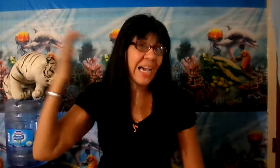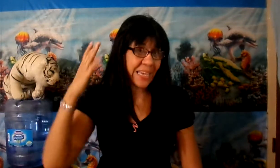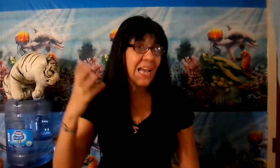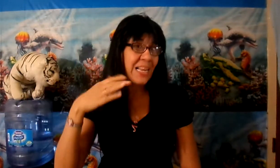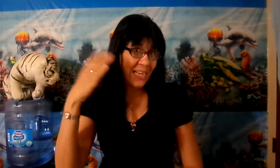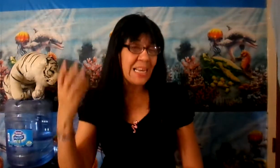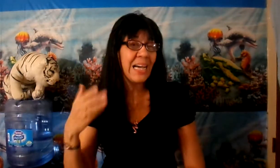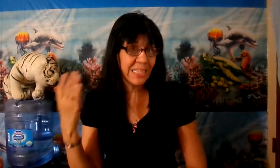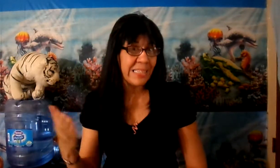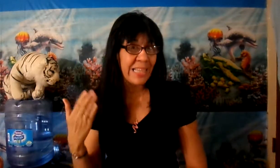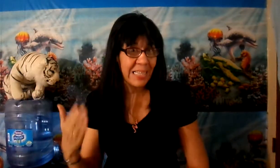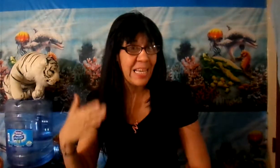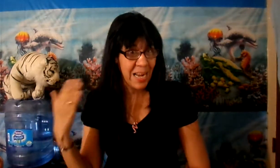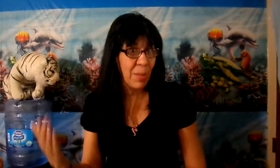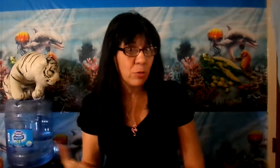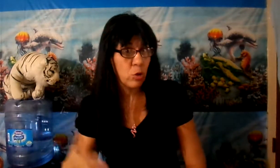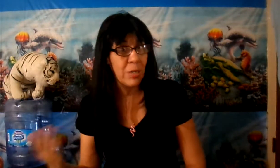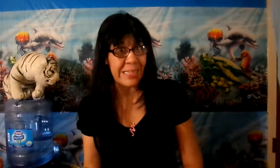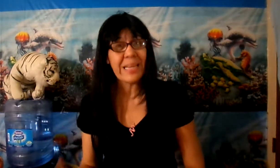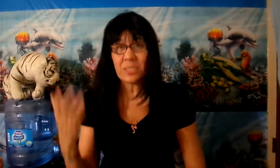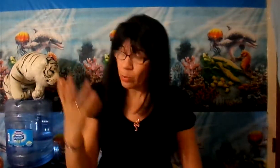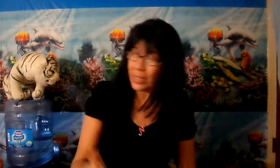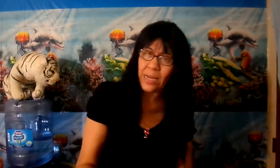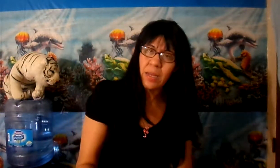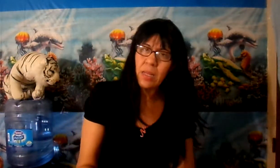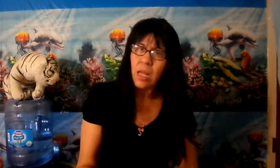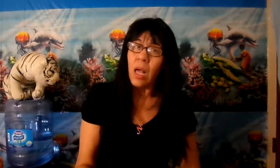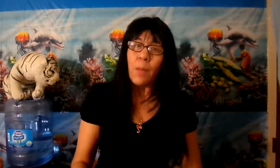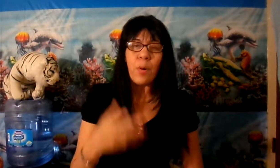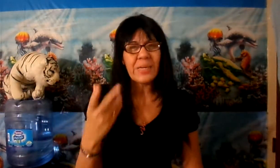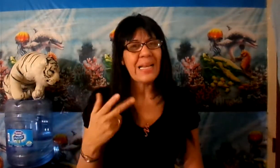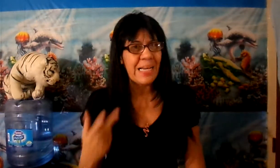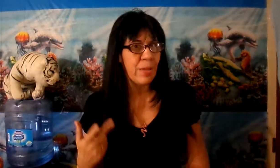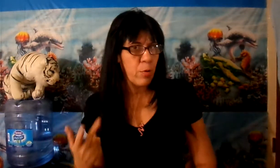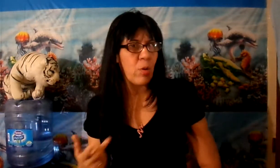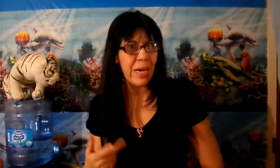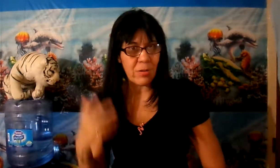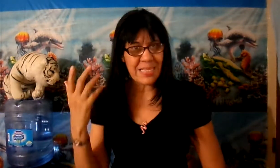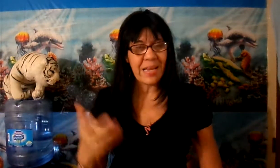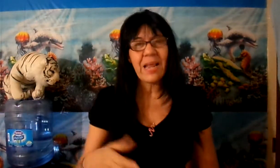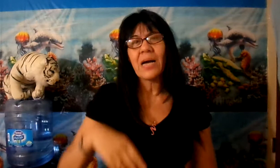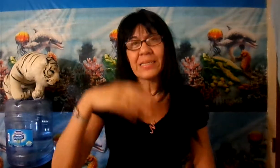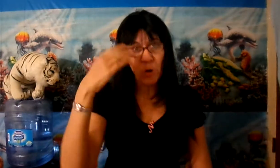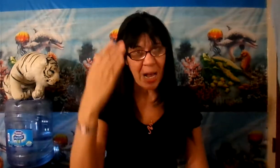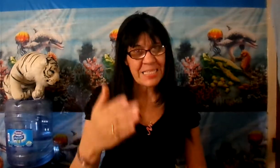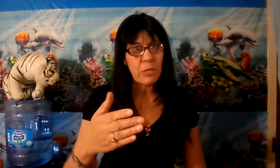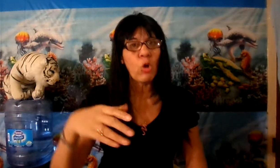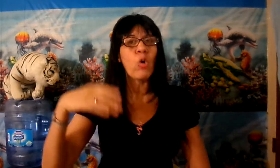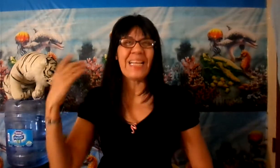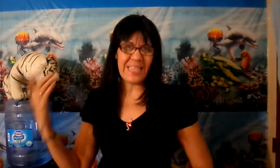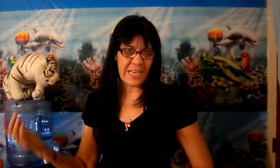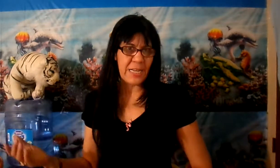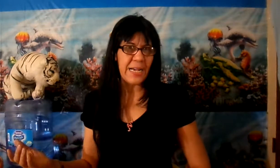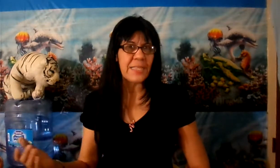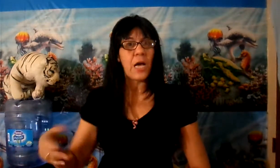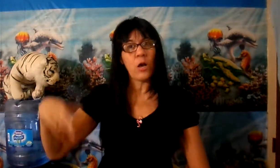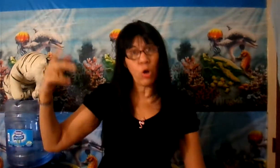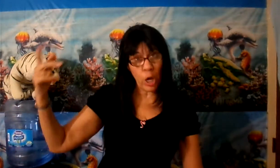ira la está derramando Dios en la tierra, son verdad. Porque la gente provocaron esa ira haciendo lo que le dieran la gana en